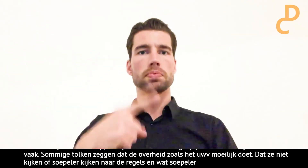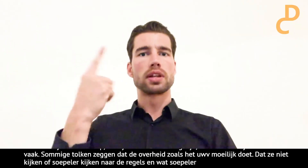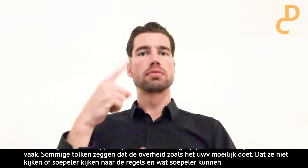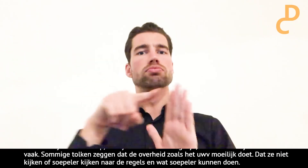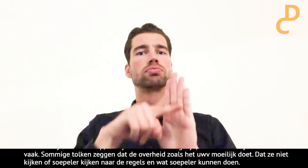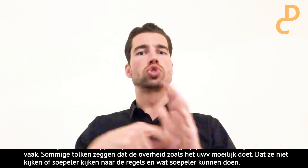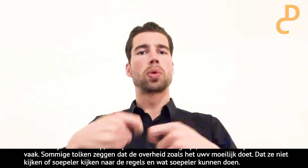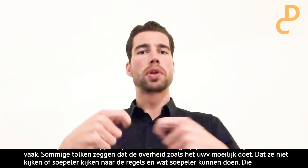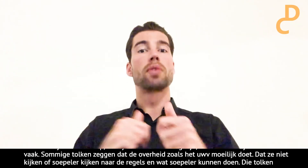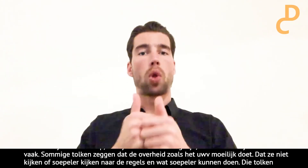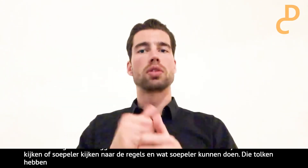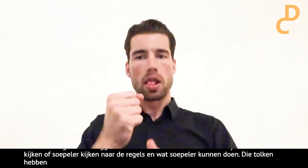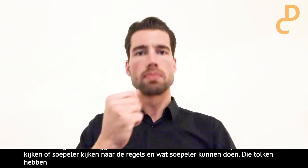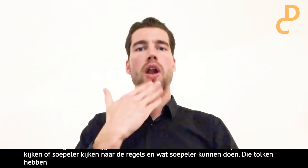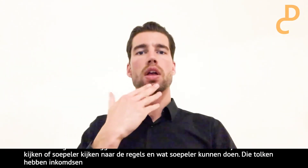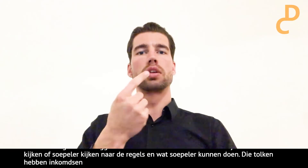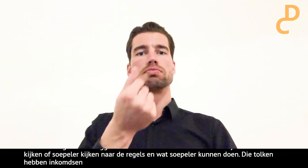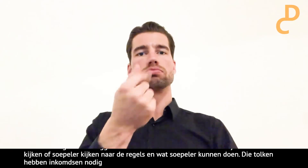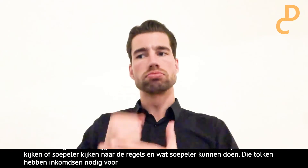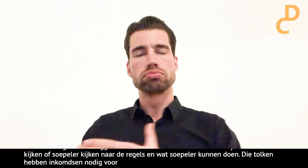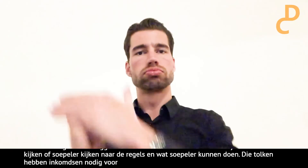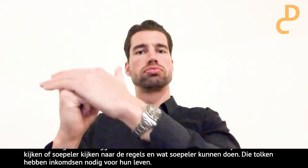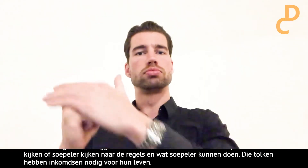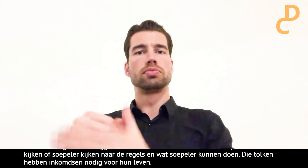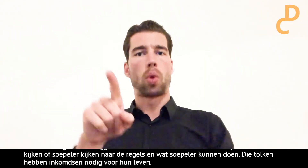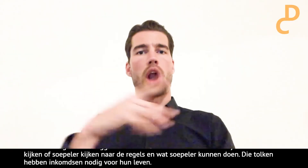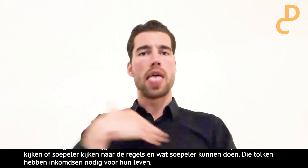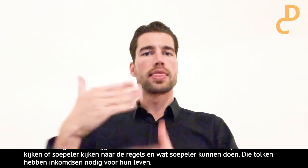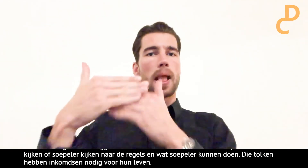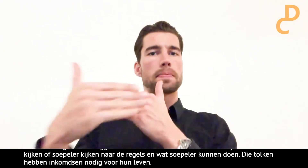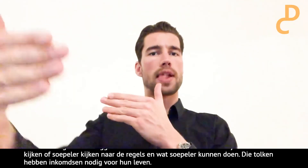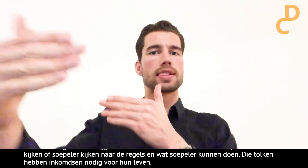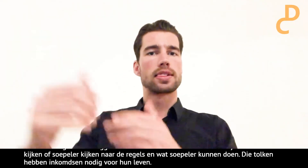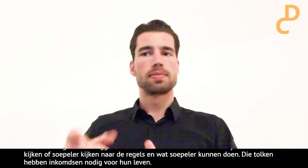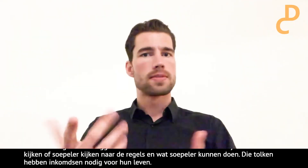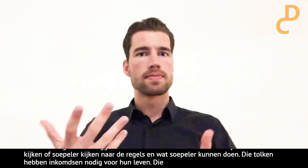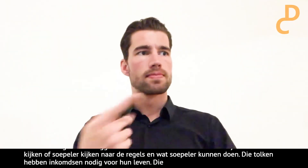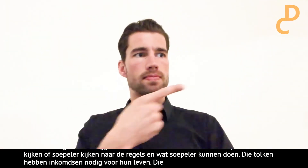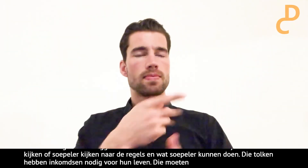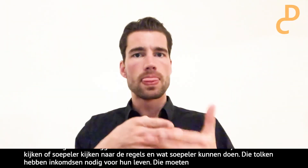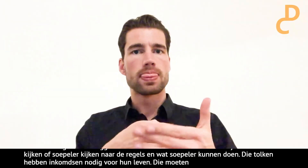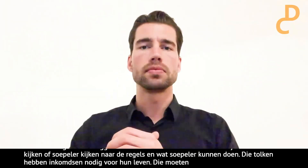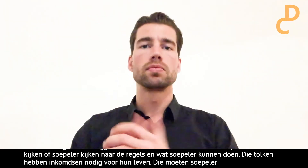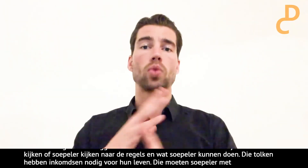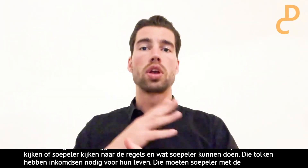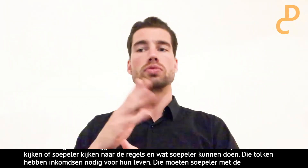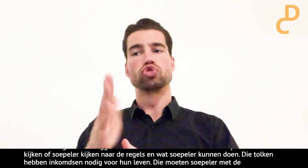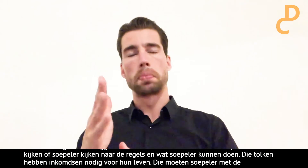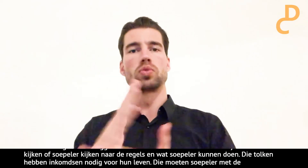nodig voor hun leven. Die moeten toch even wat soepeler met de regels kunnen omgaan om ze financieel te kunnen steunen voor de lange termijn. Maar nee hoor, ze bleven